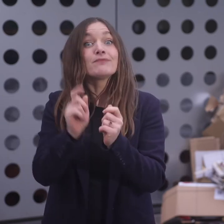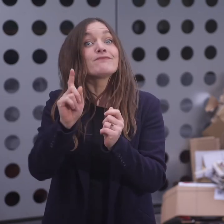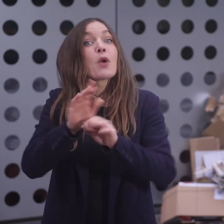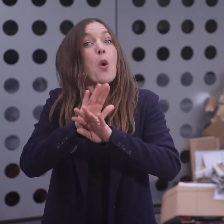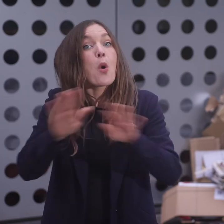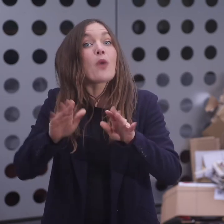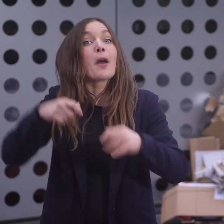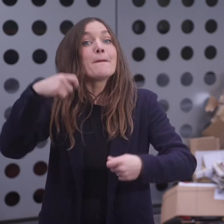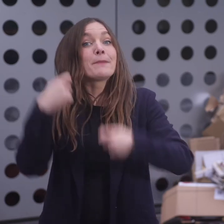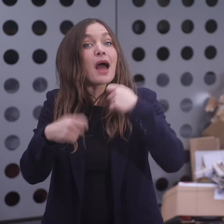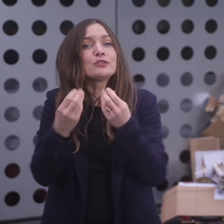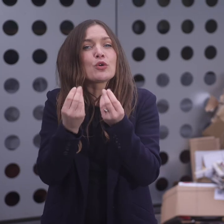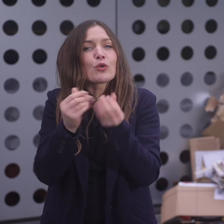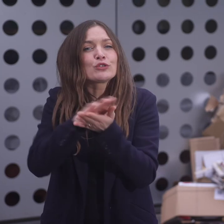Prospekte ohne Kunststoffhülle.